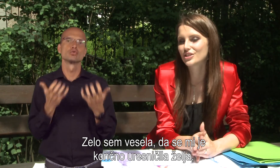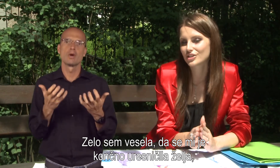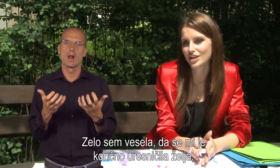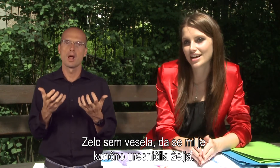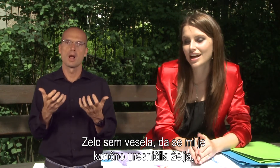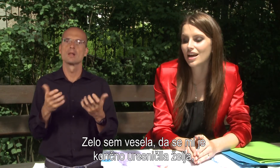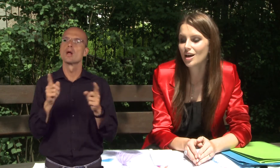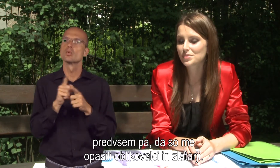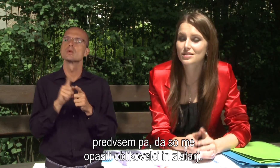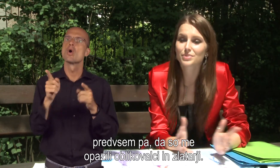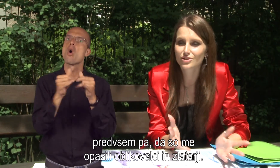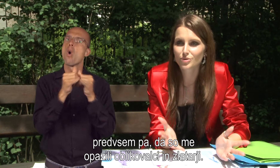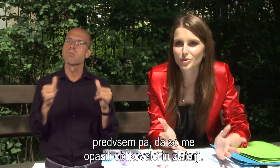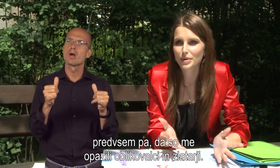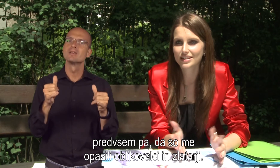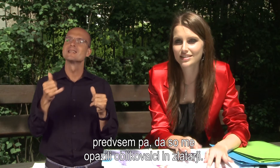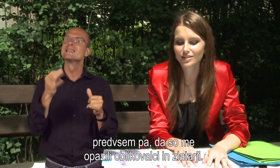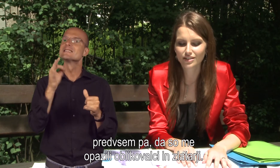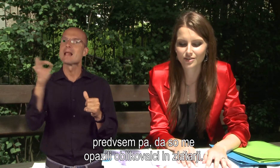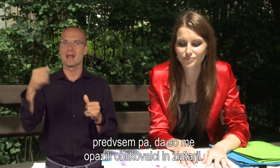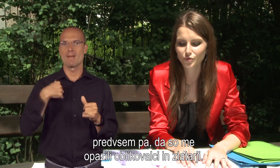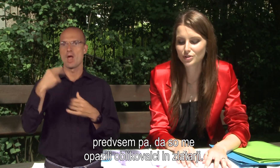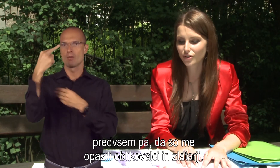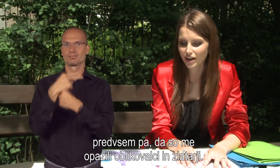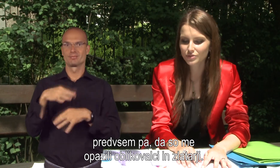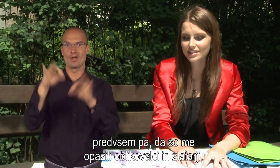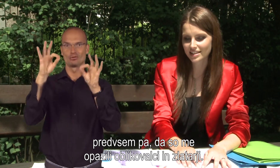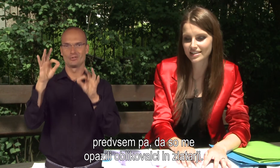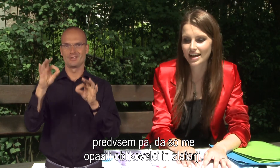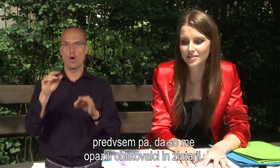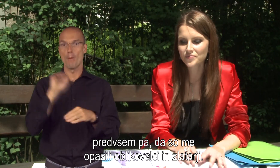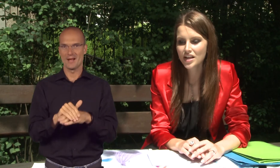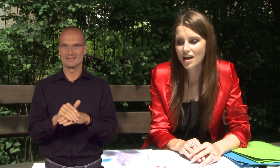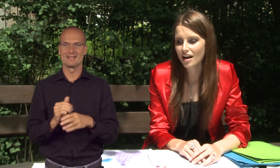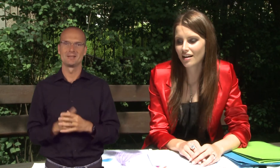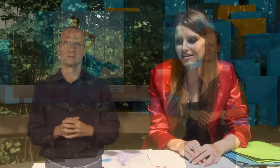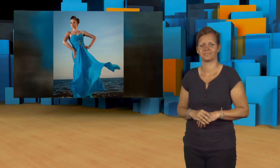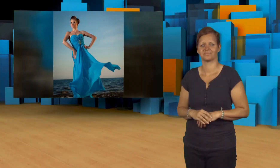uresničila želja, predvsem pa, da so me opazili oblikovalci in zlatari.